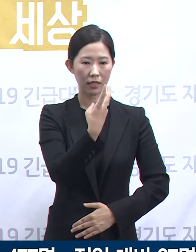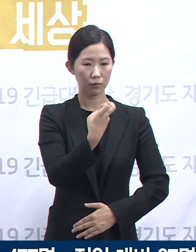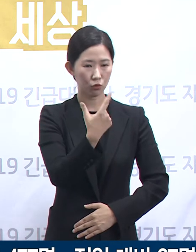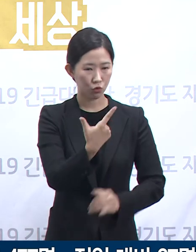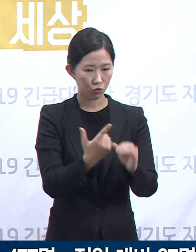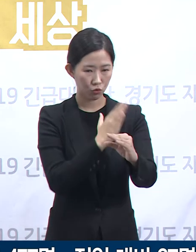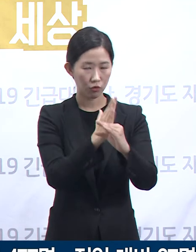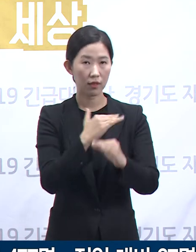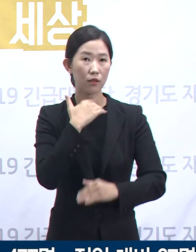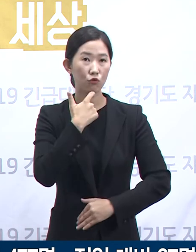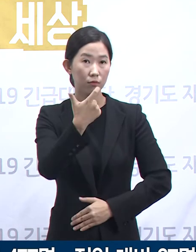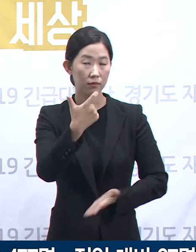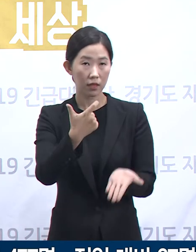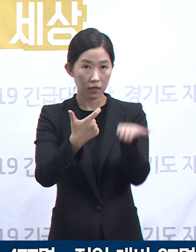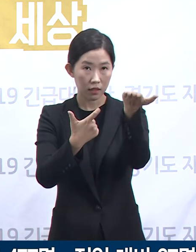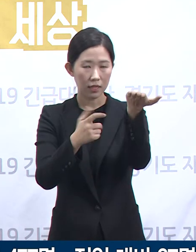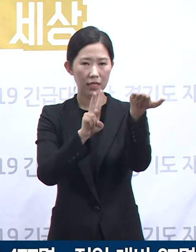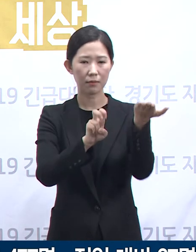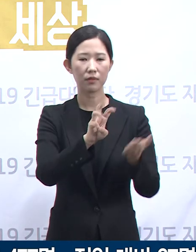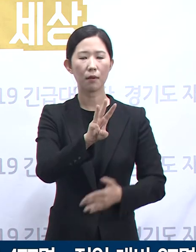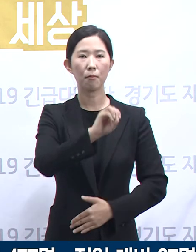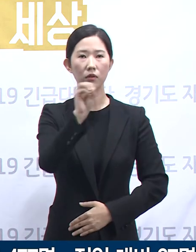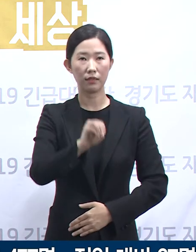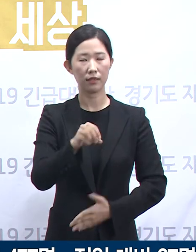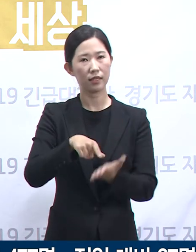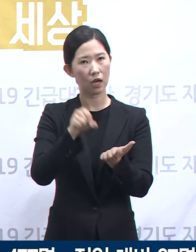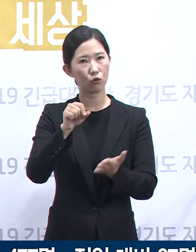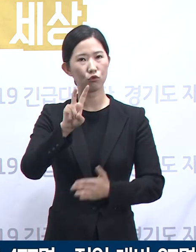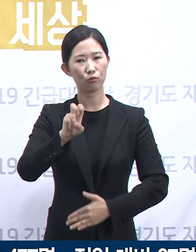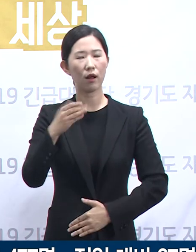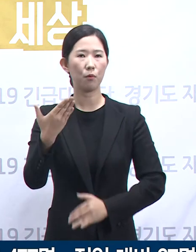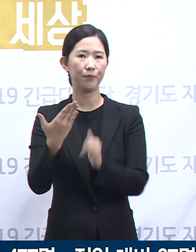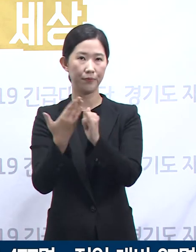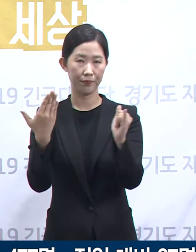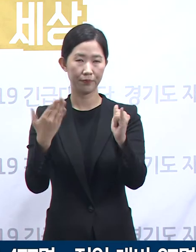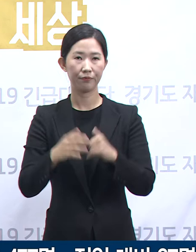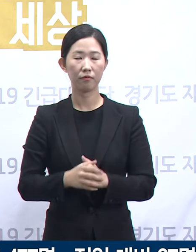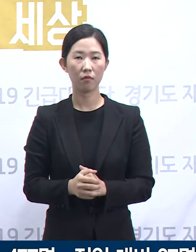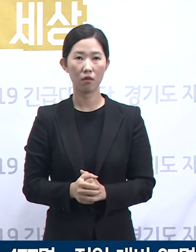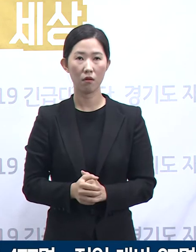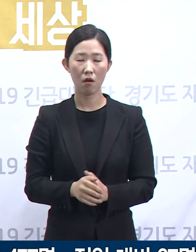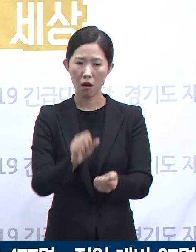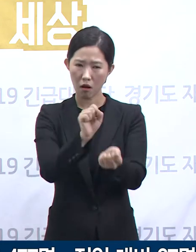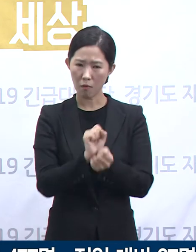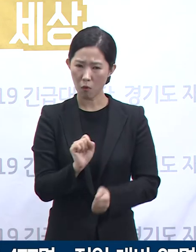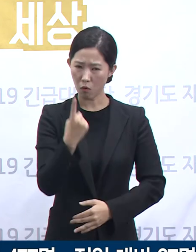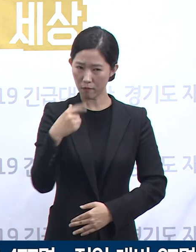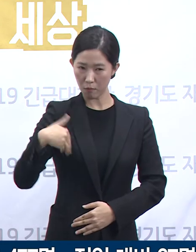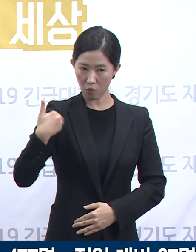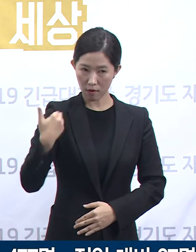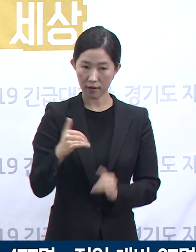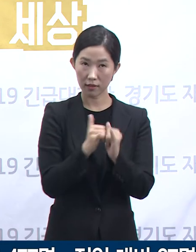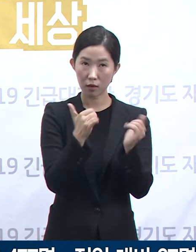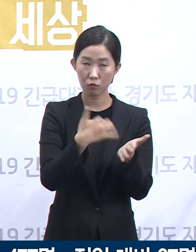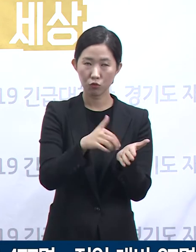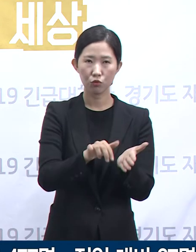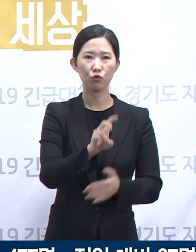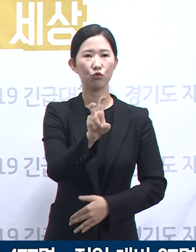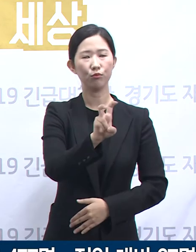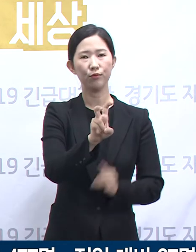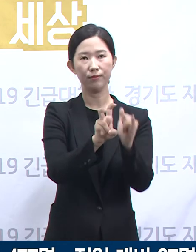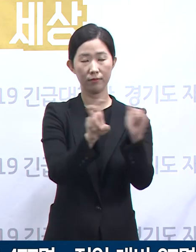고령층은 23%인 29명이었고, 초기에 감염 경로를 알 수 없었던 확진자는 20명으로